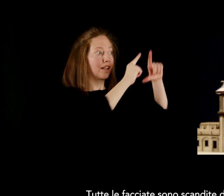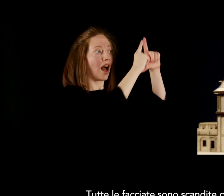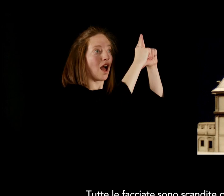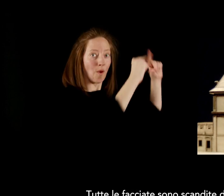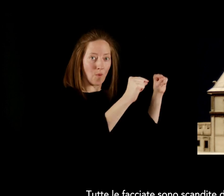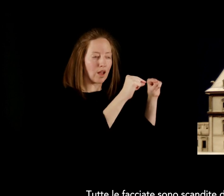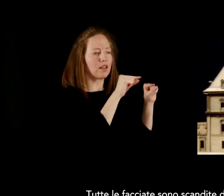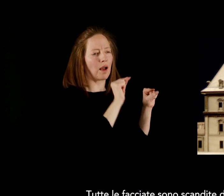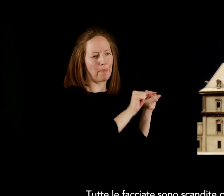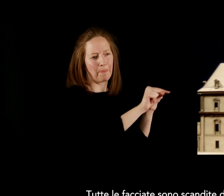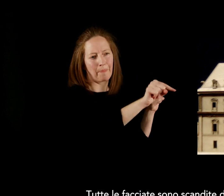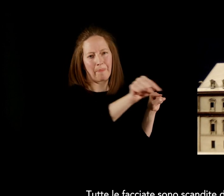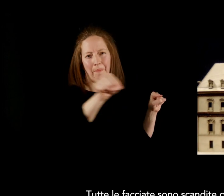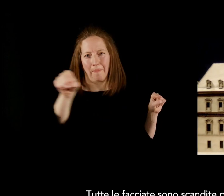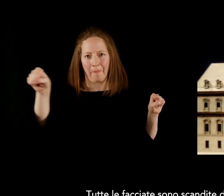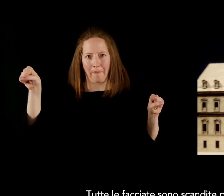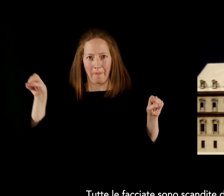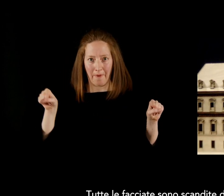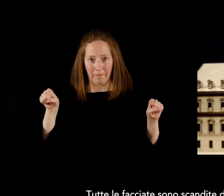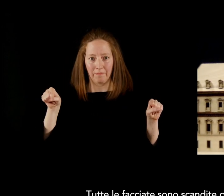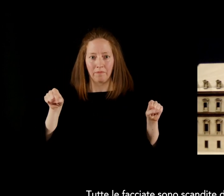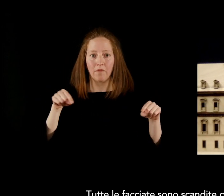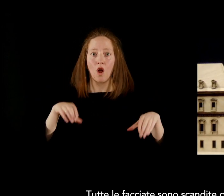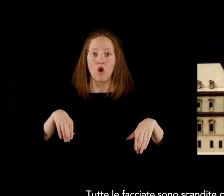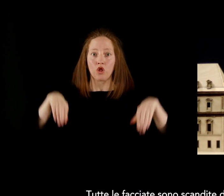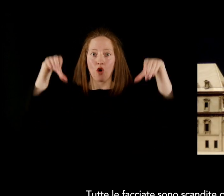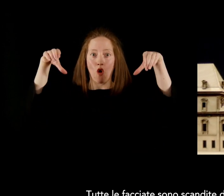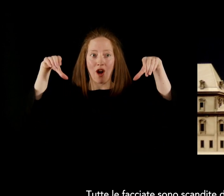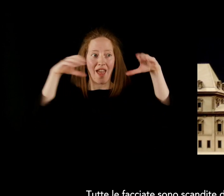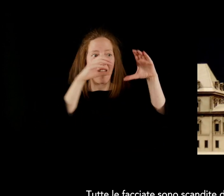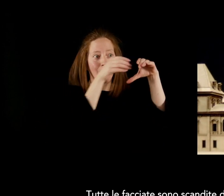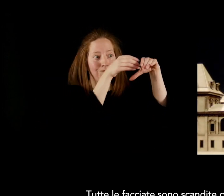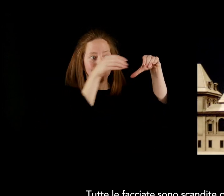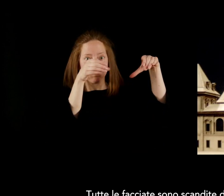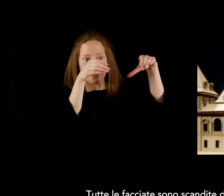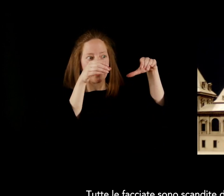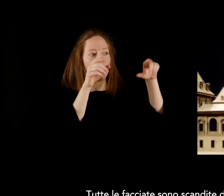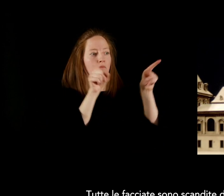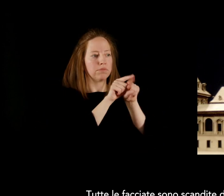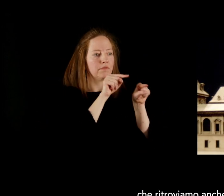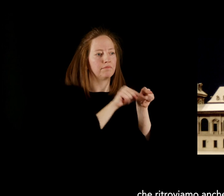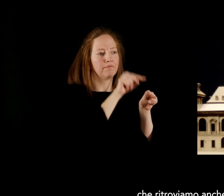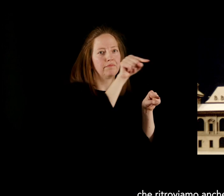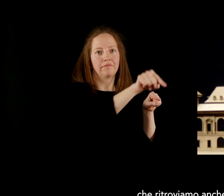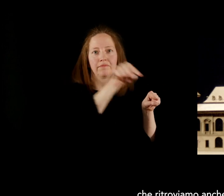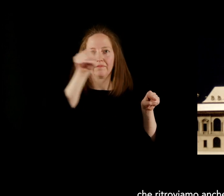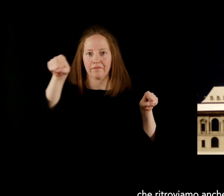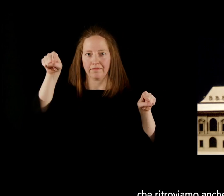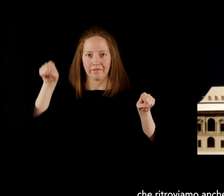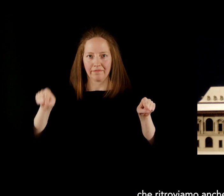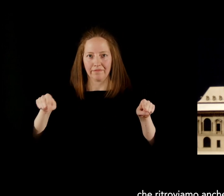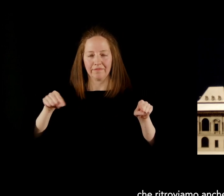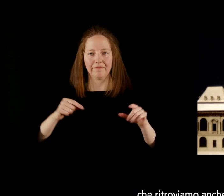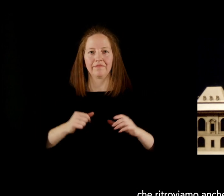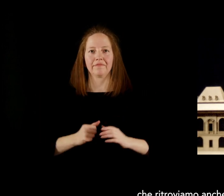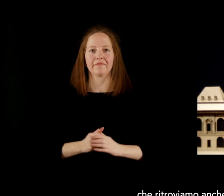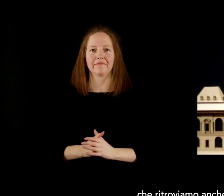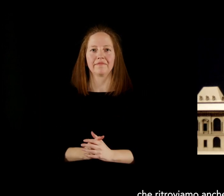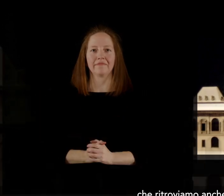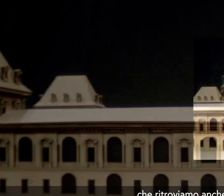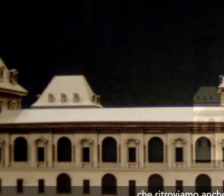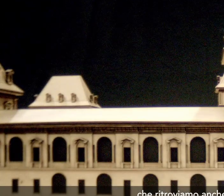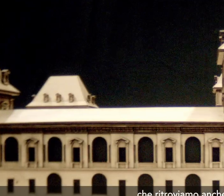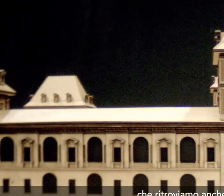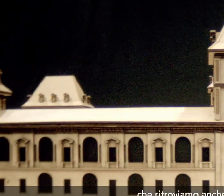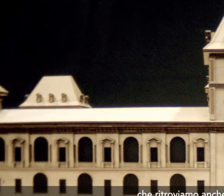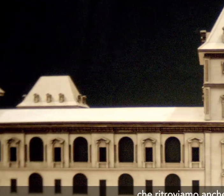facciate sono scandite da un'alternanza ritmica di aperture decorate con timpani o lunette, che ritroviamo anche nelle torri e